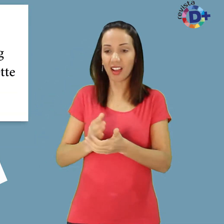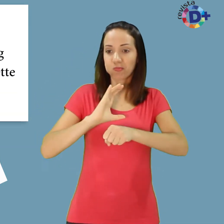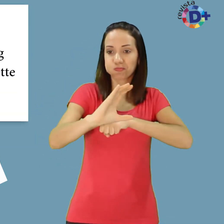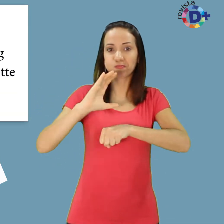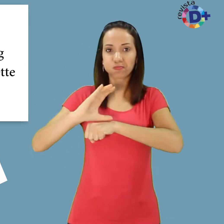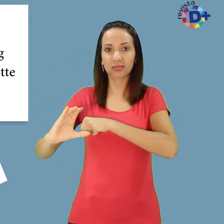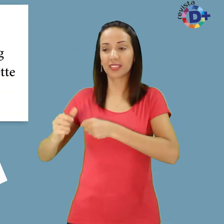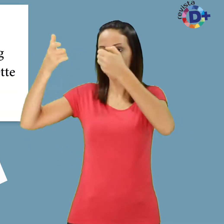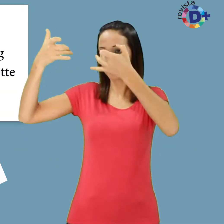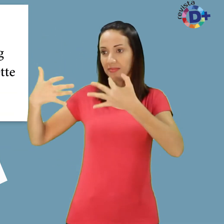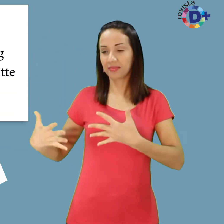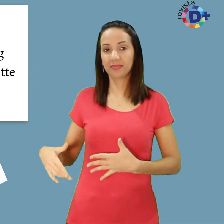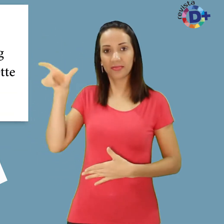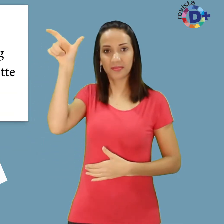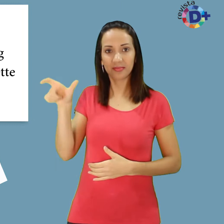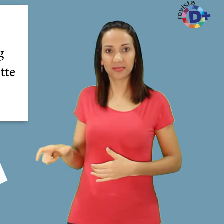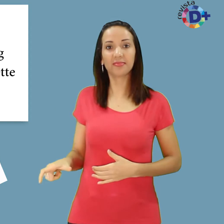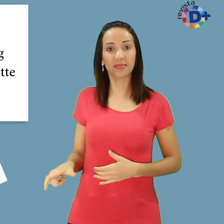institucional, Maiara Tortoretti.